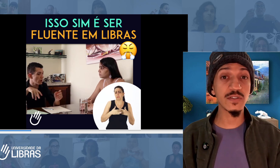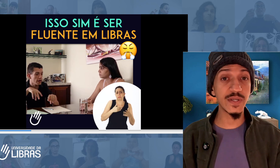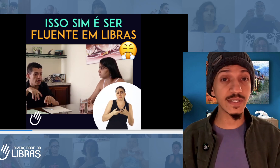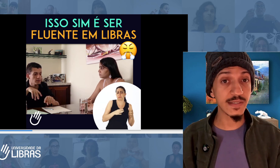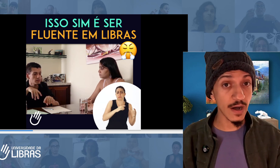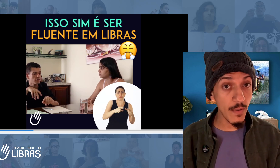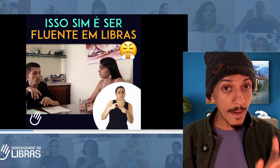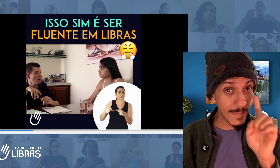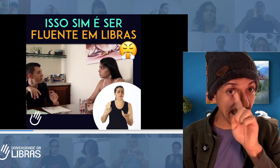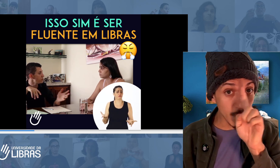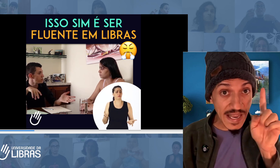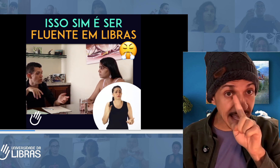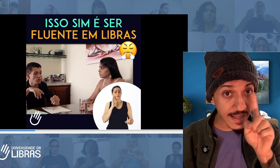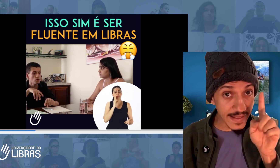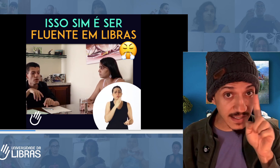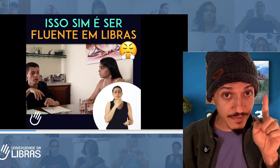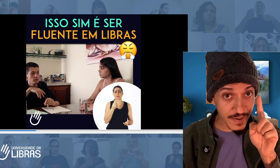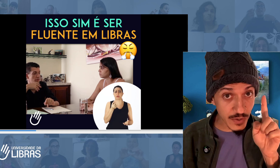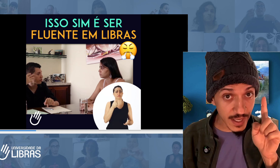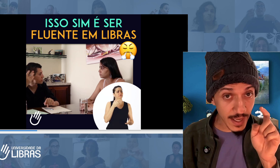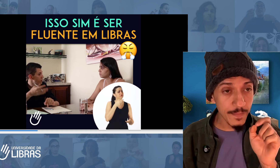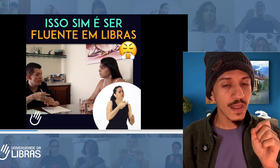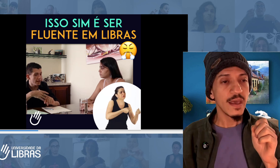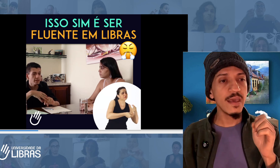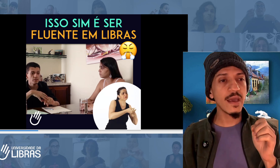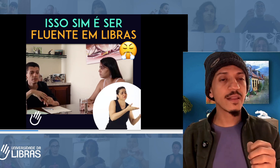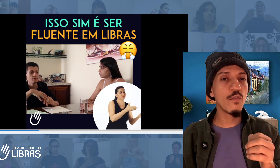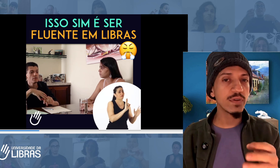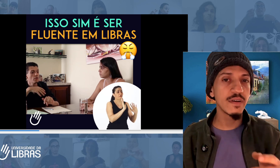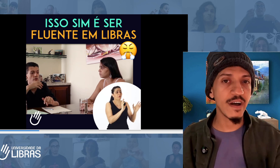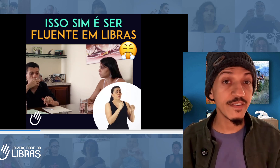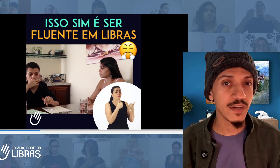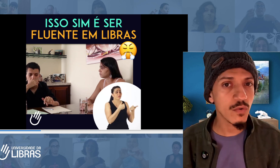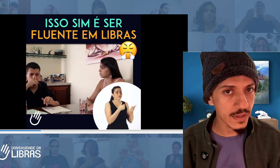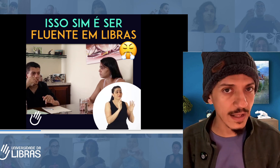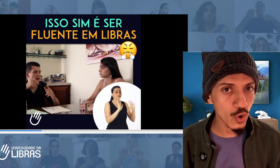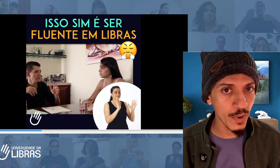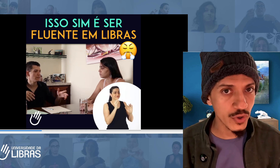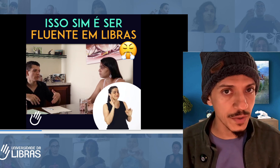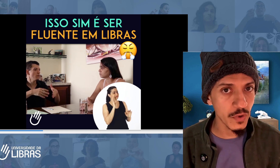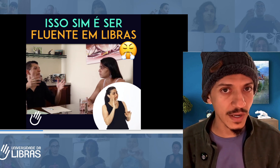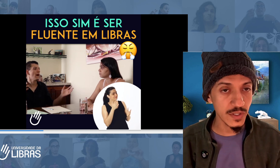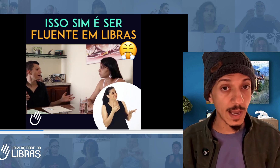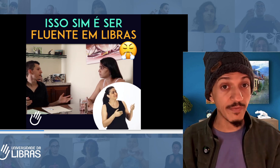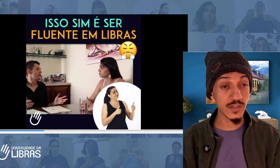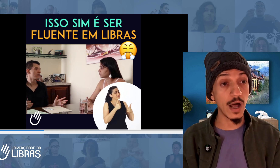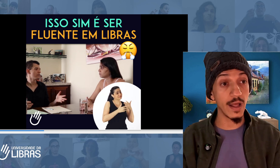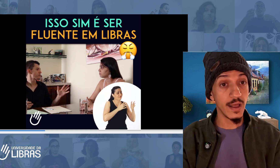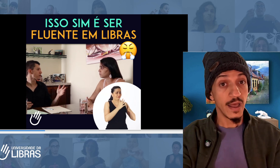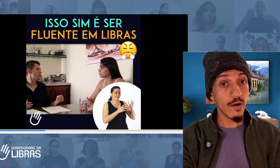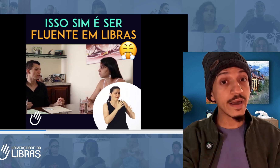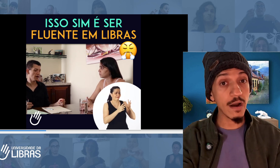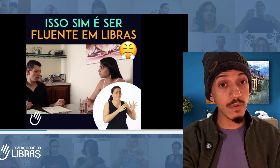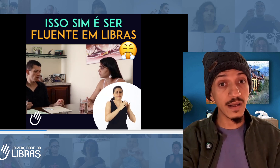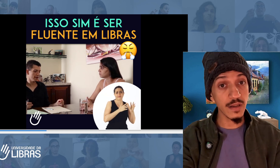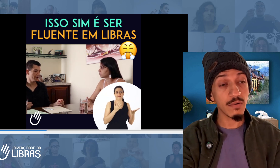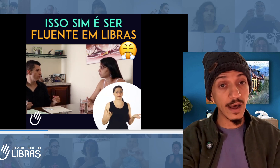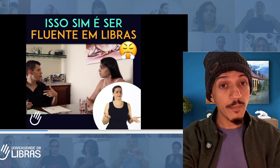inscrição, pegue o link desse vídeo aqui e então você vai fazer contato com o meu time no WhatsApp e falar assim, olha, eu quero me matricular no método